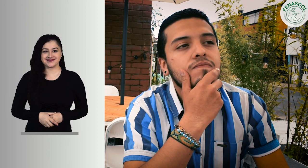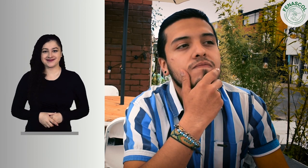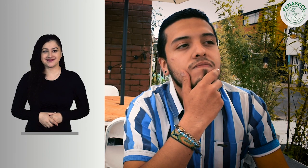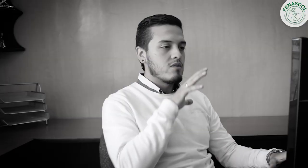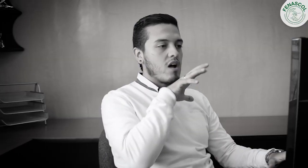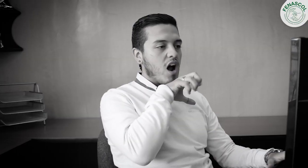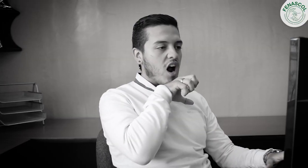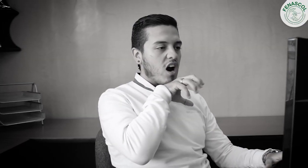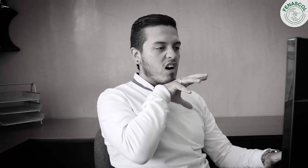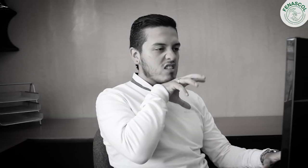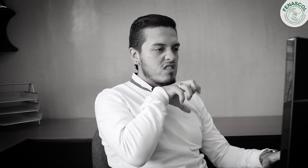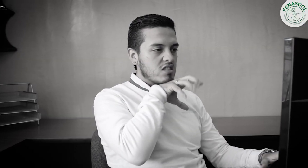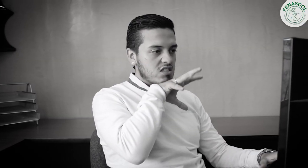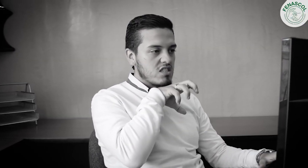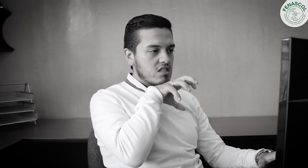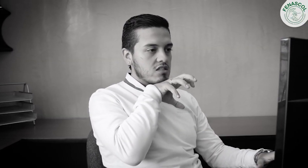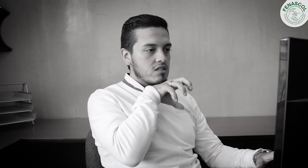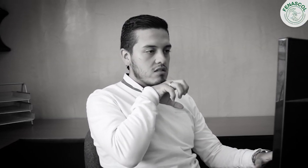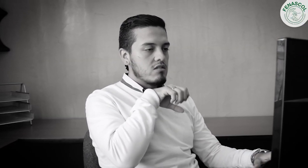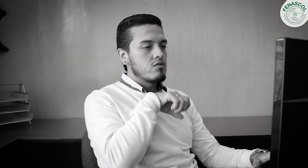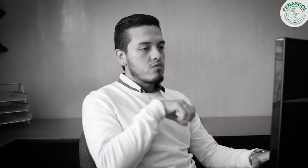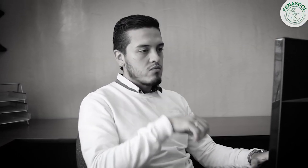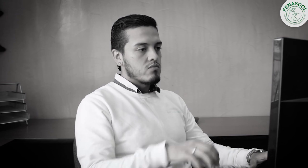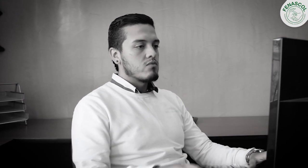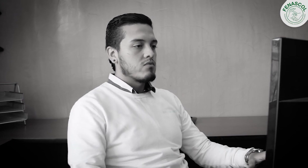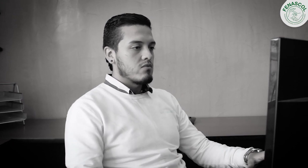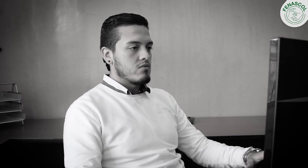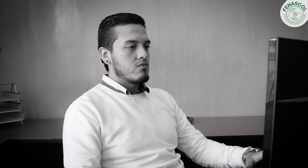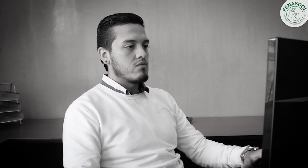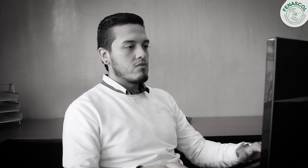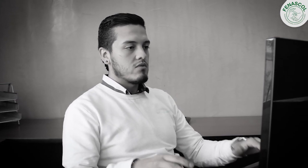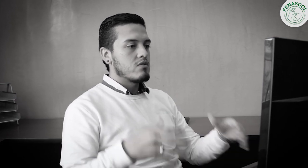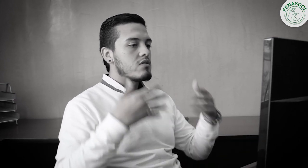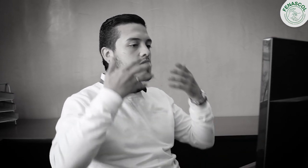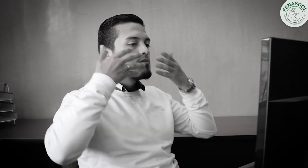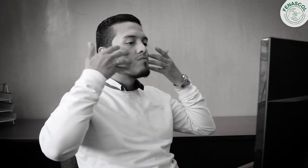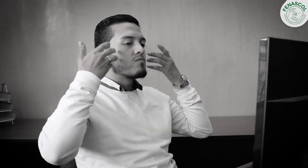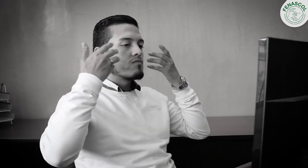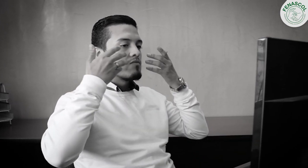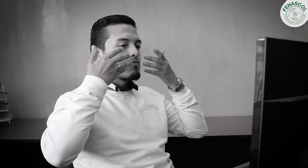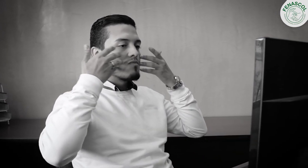Perro, gato,